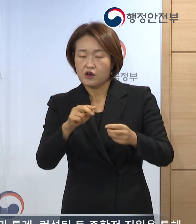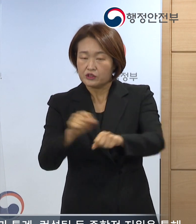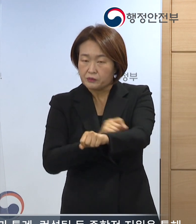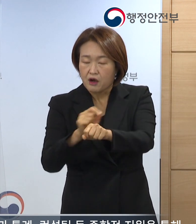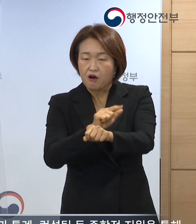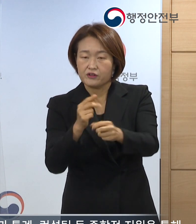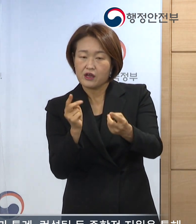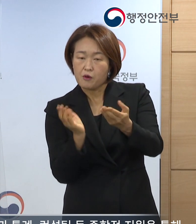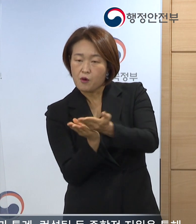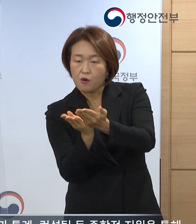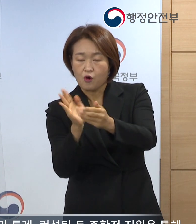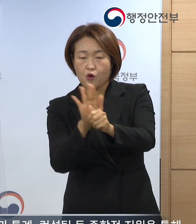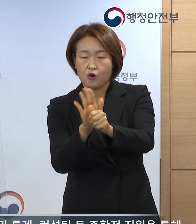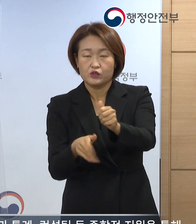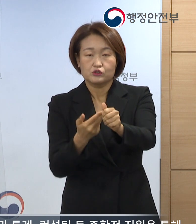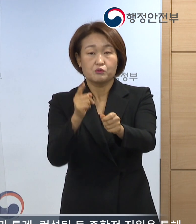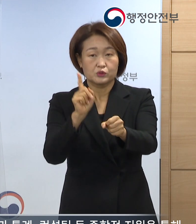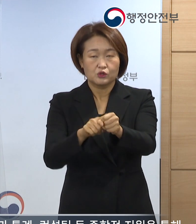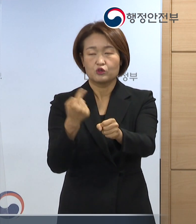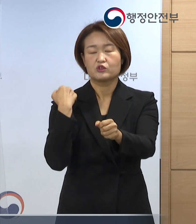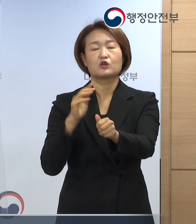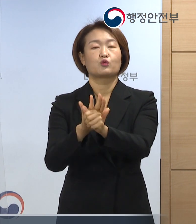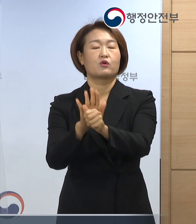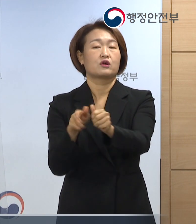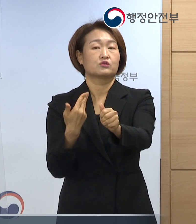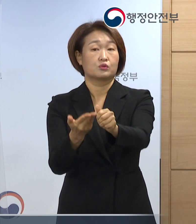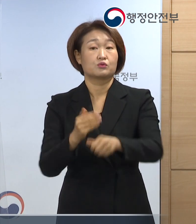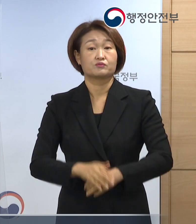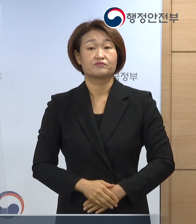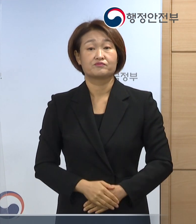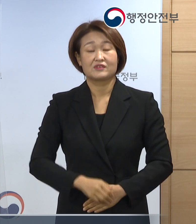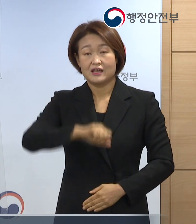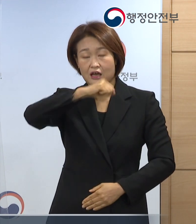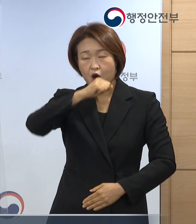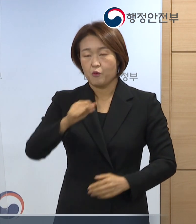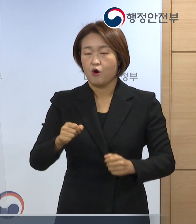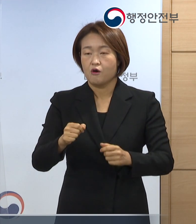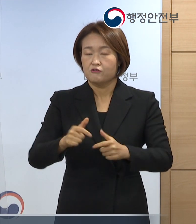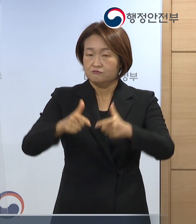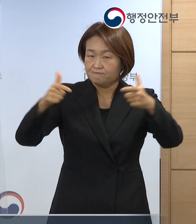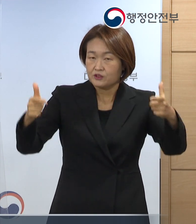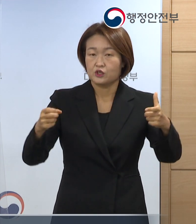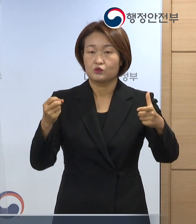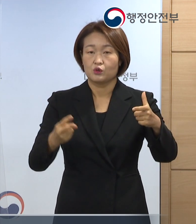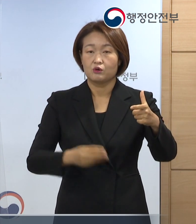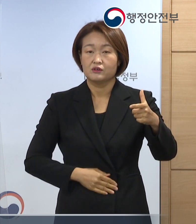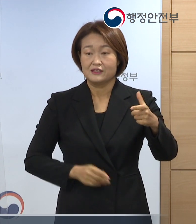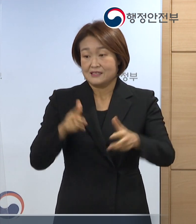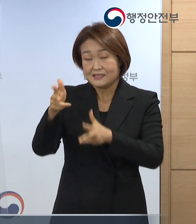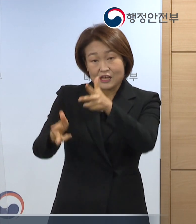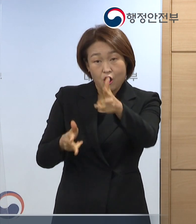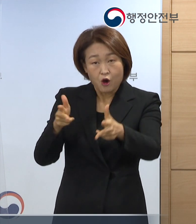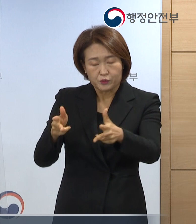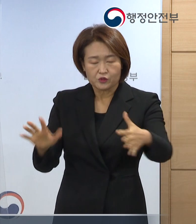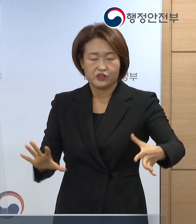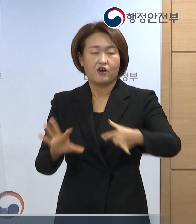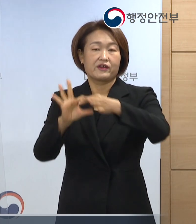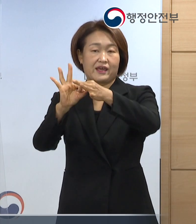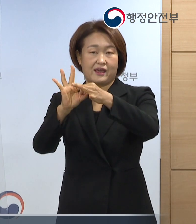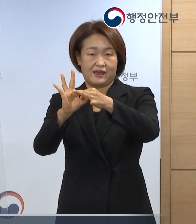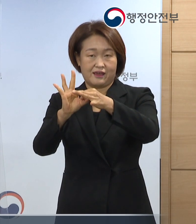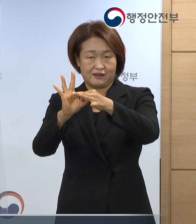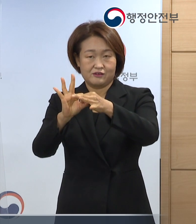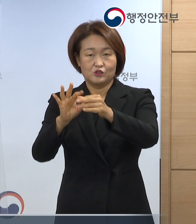시행을 뒷받침하도록 하겠습니다. 다음으로 재원 규모 확대는 물론 재원 및 사업 간 연계성도 크게